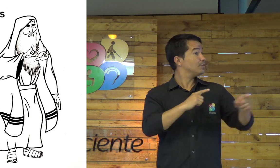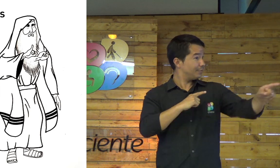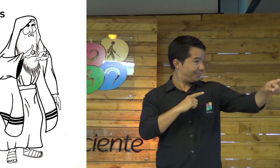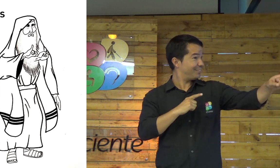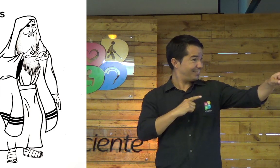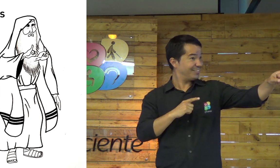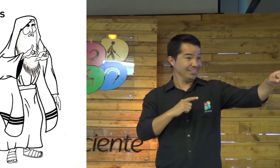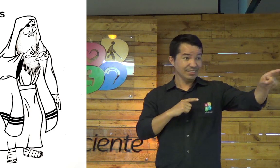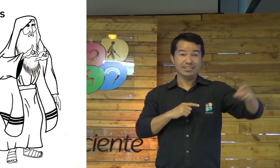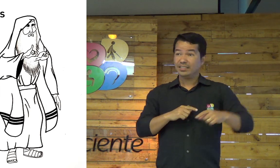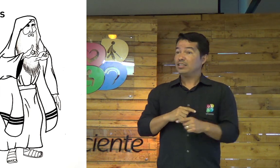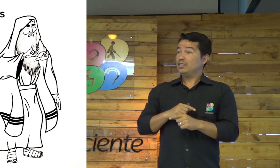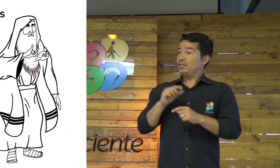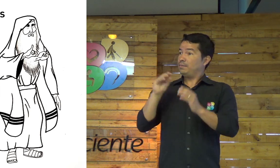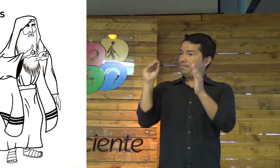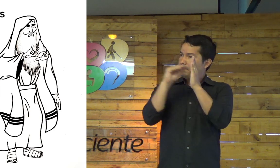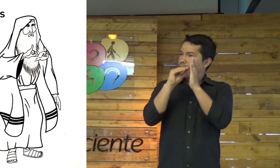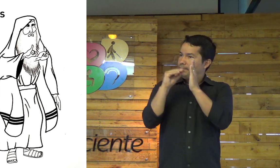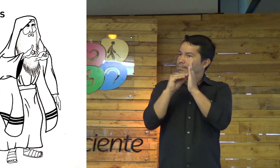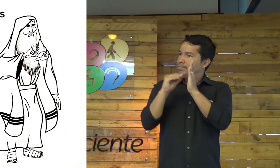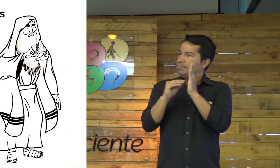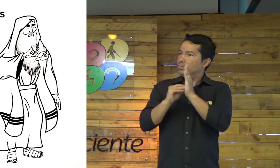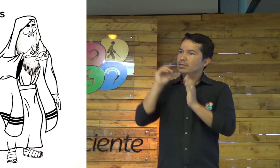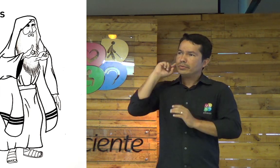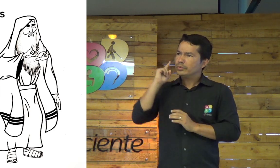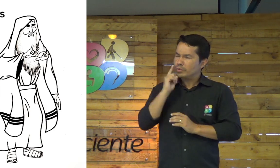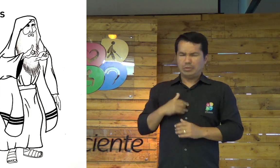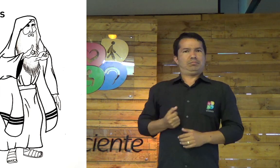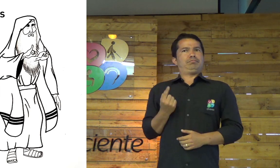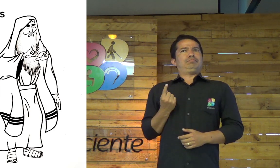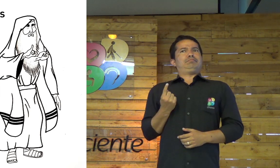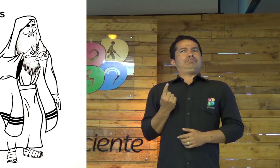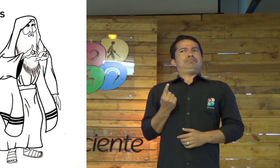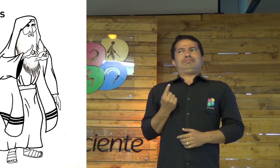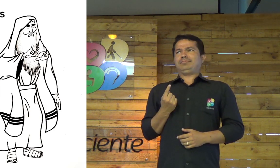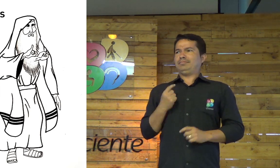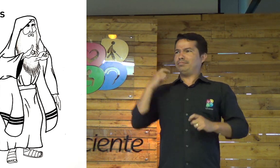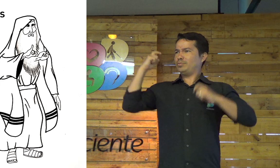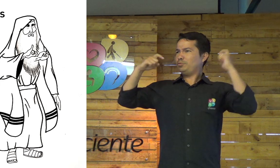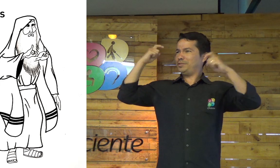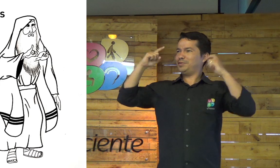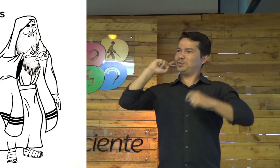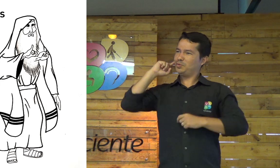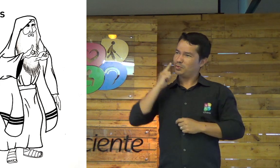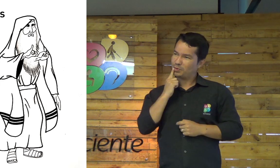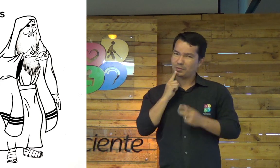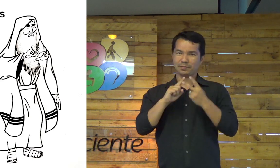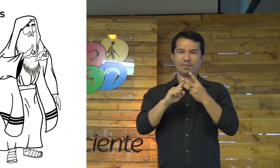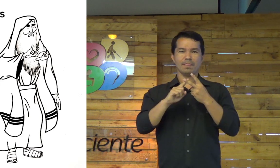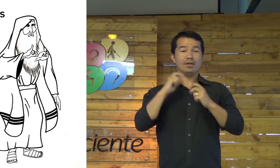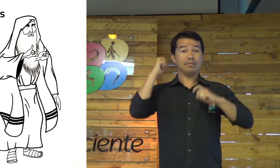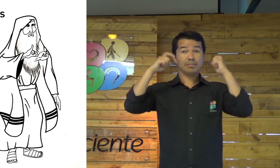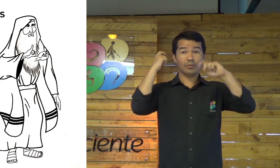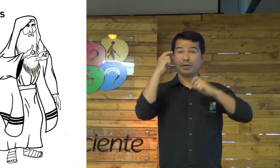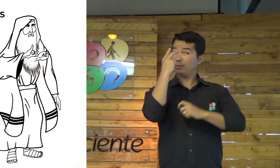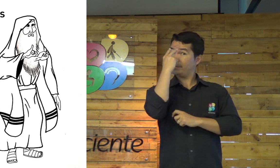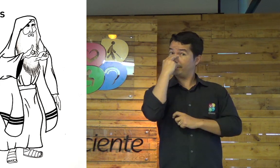Isaías menciona três vezes a respeito. A respeito de surdo. Ele estava preocupado com os filhos.